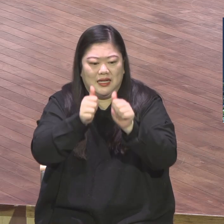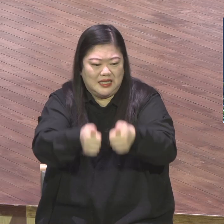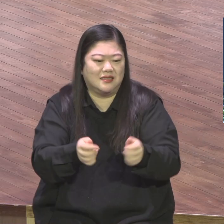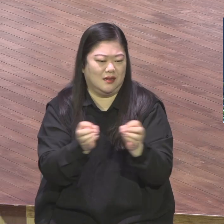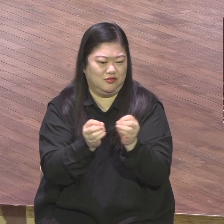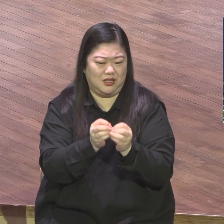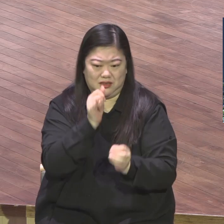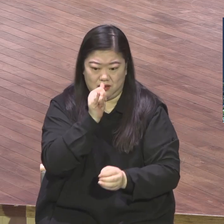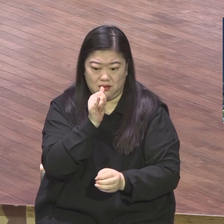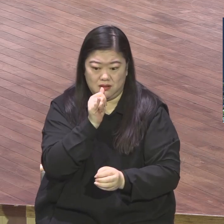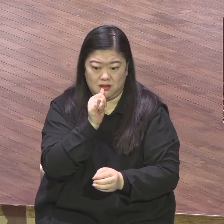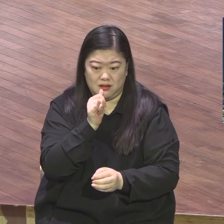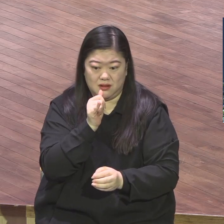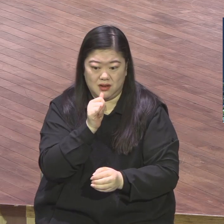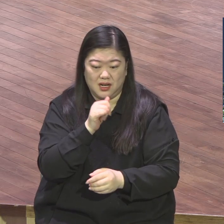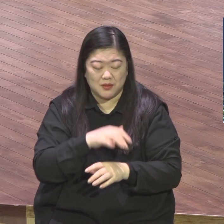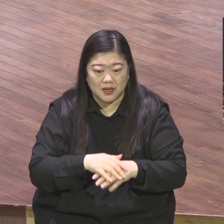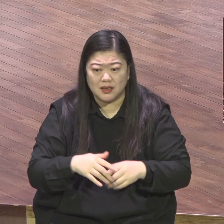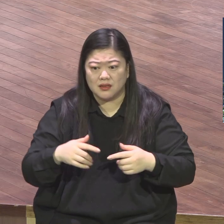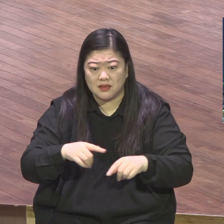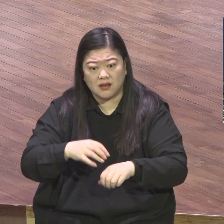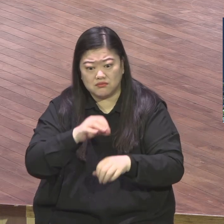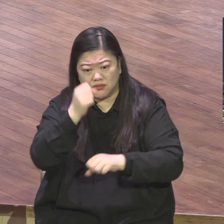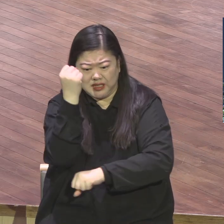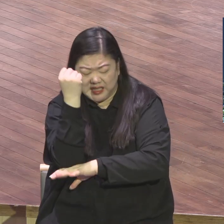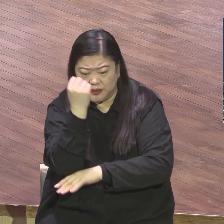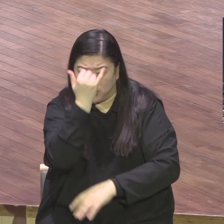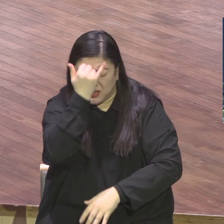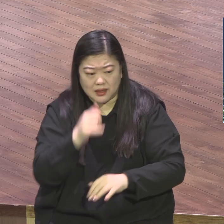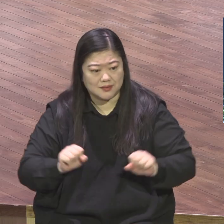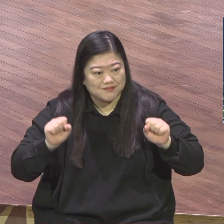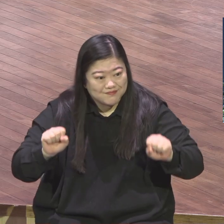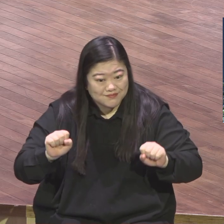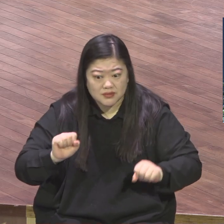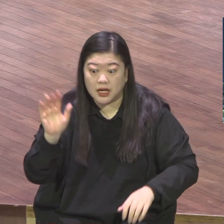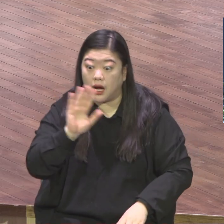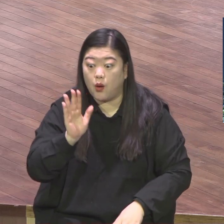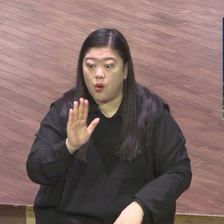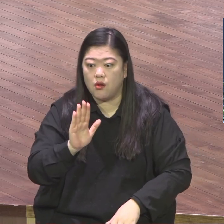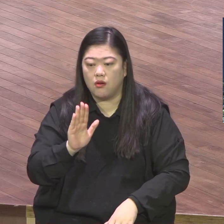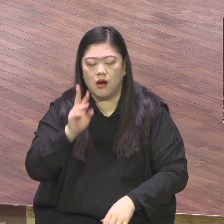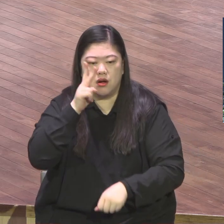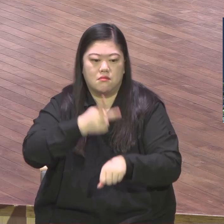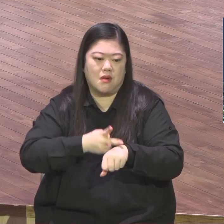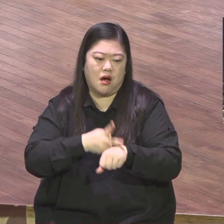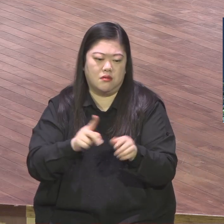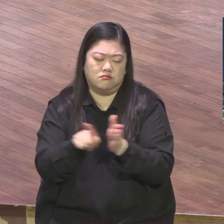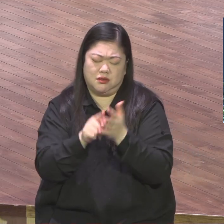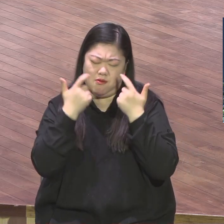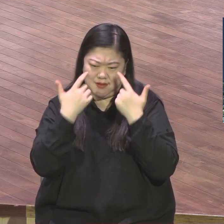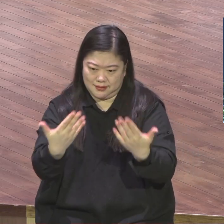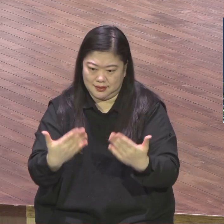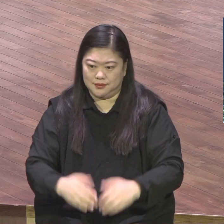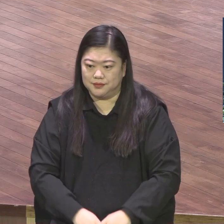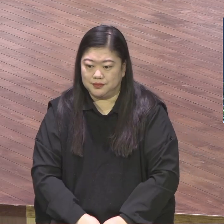바울의 신앙 고백으로 시작합니다. 바울의 신앙 고백. 특별히 바울이 강조하는 두 단어가 있어요. 그것이